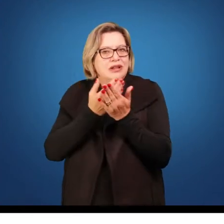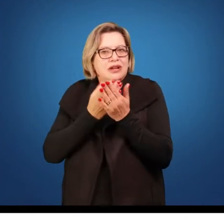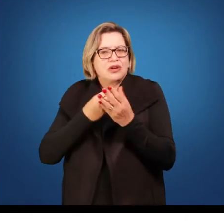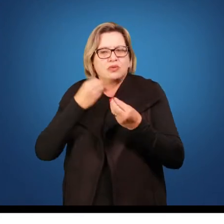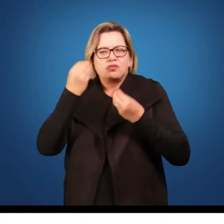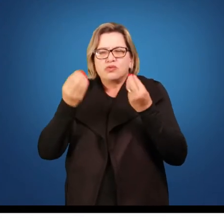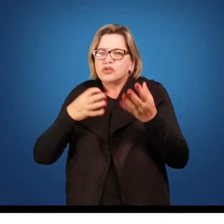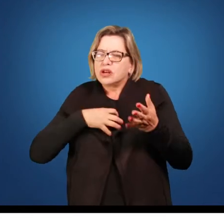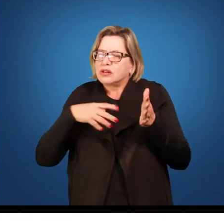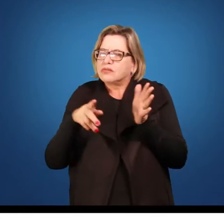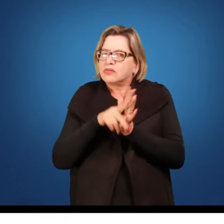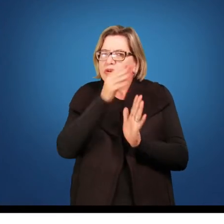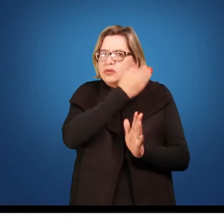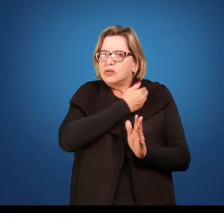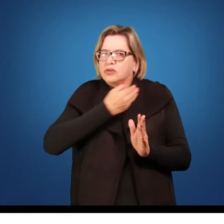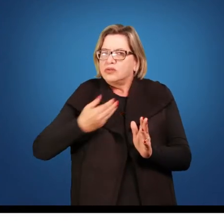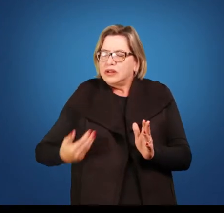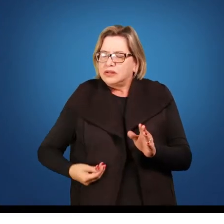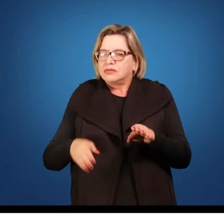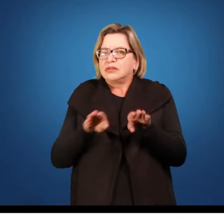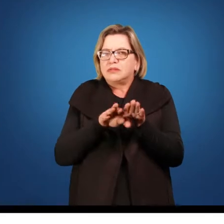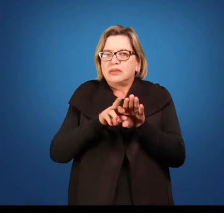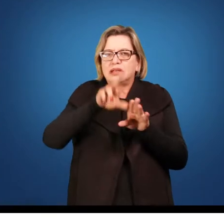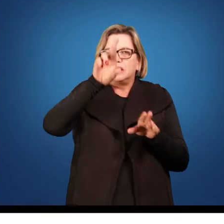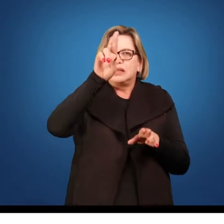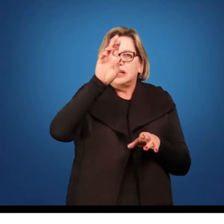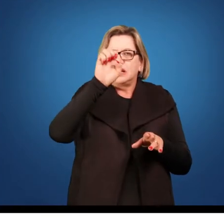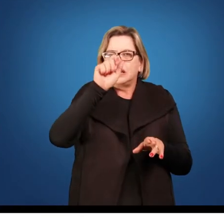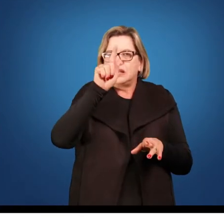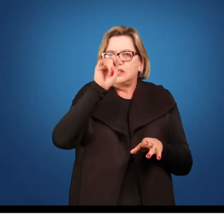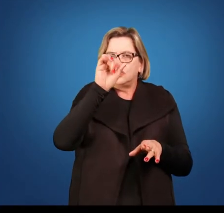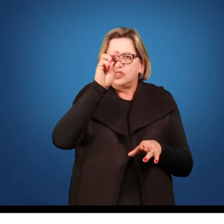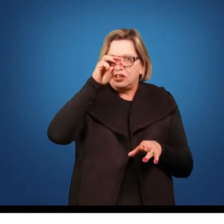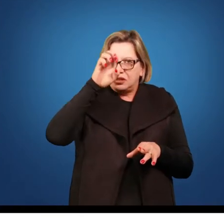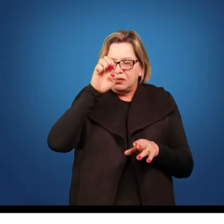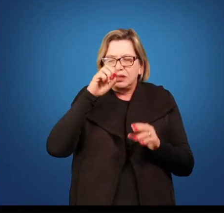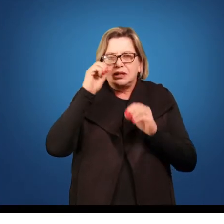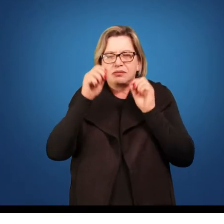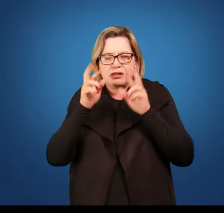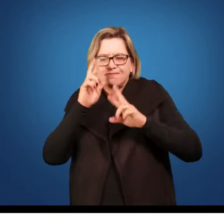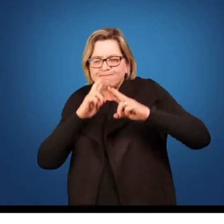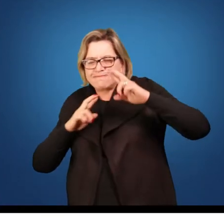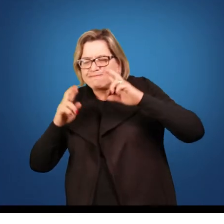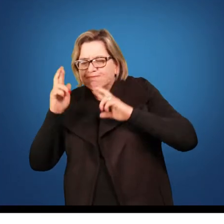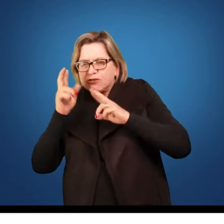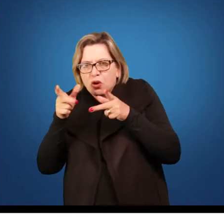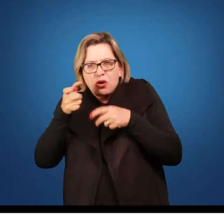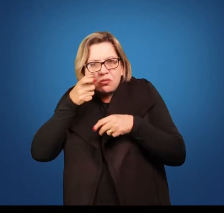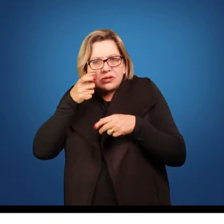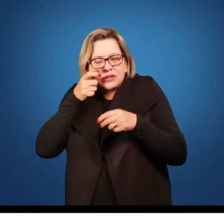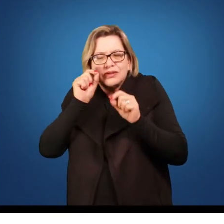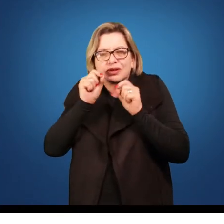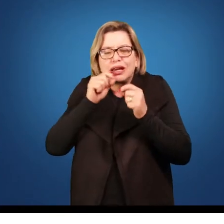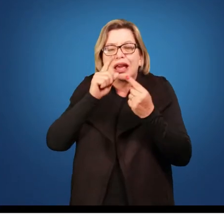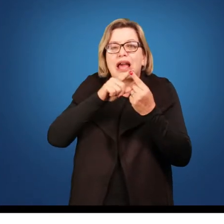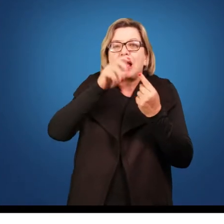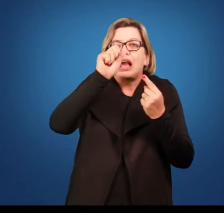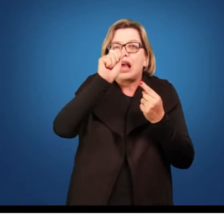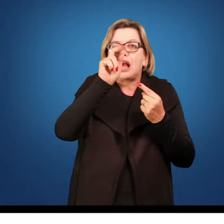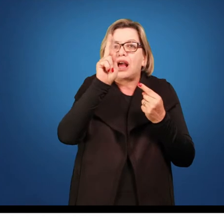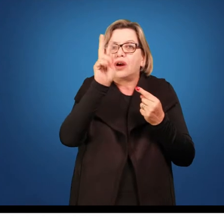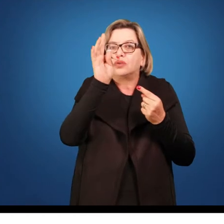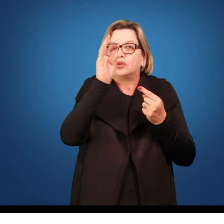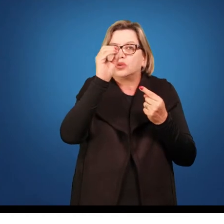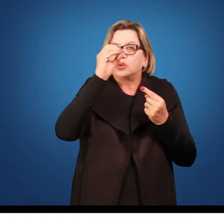formas de governo, regimes políticos com um olhar muito cuidadoso para práticas autocráticas, regimes